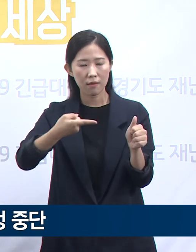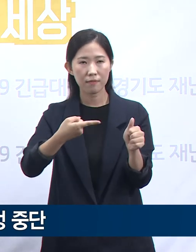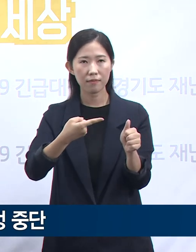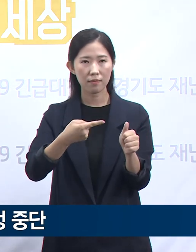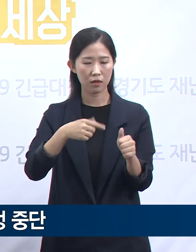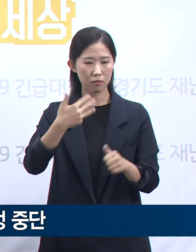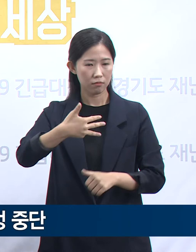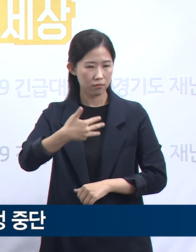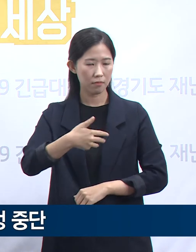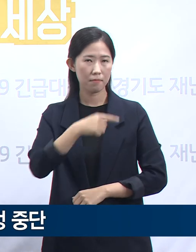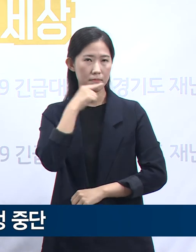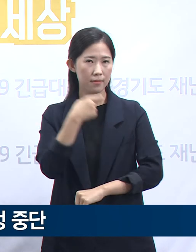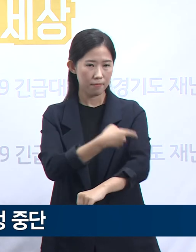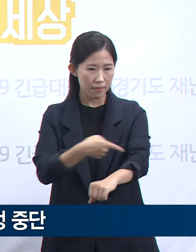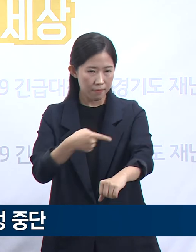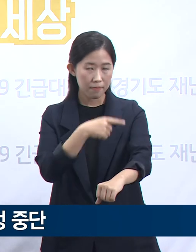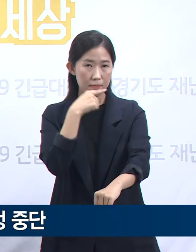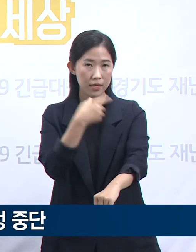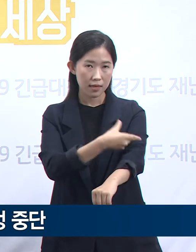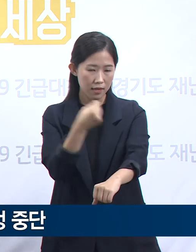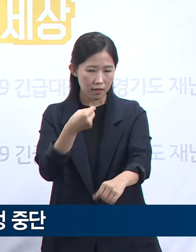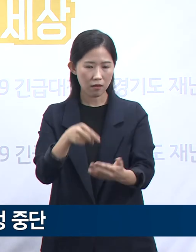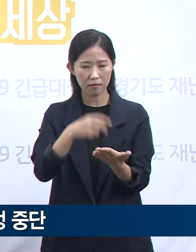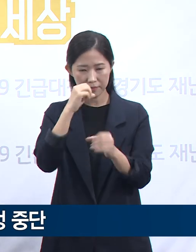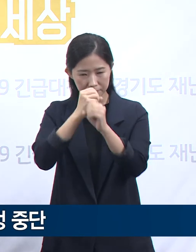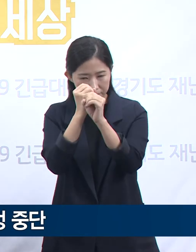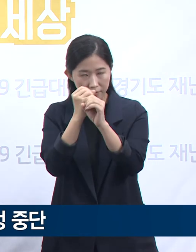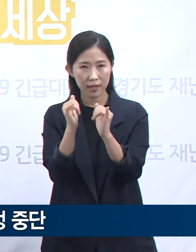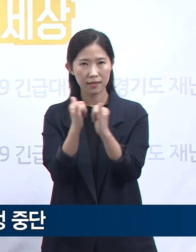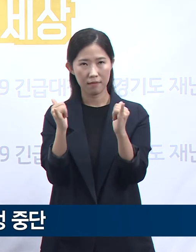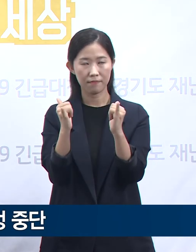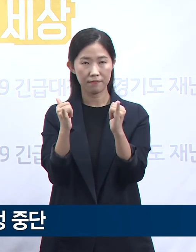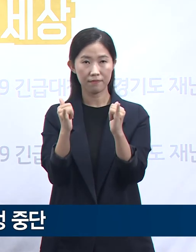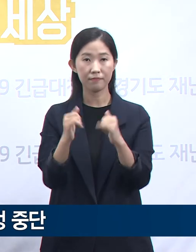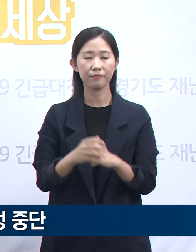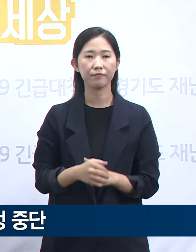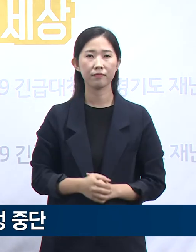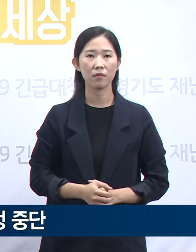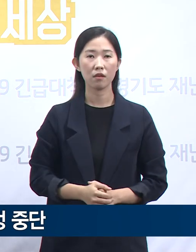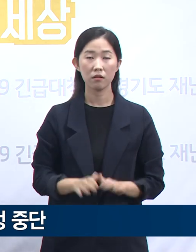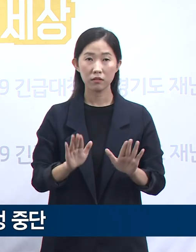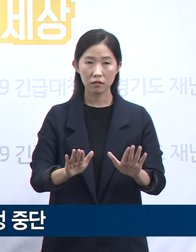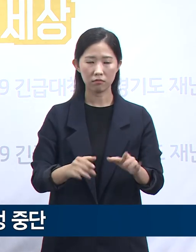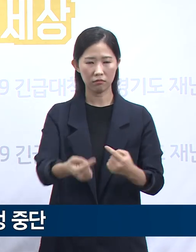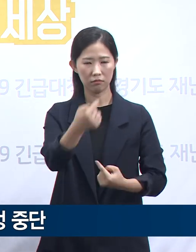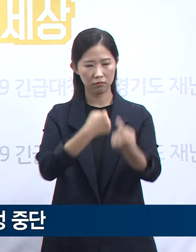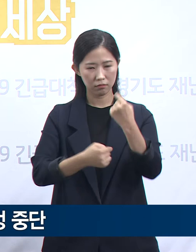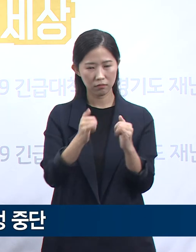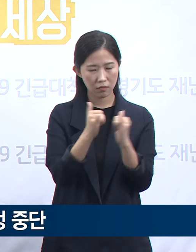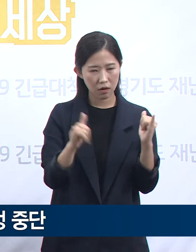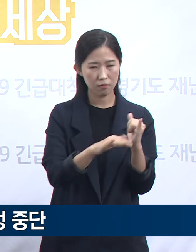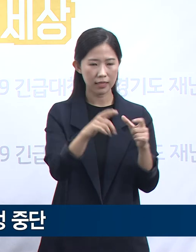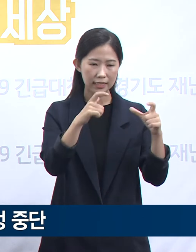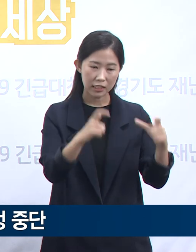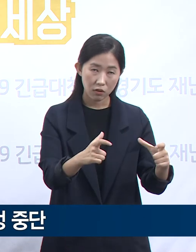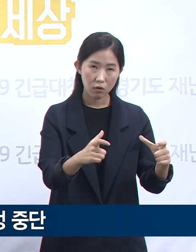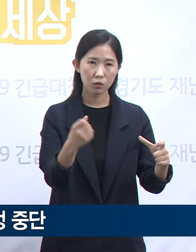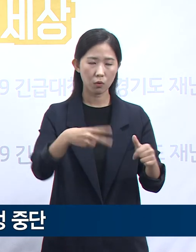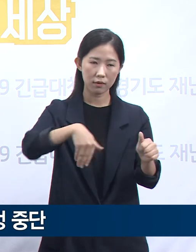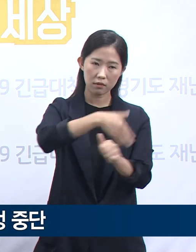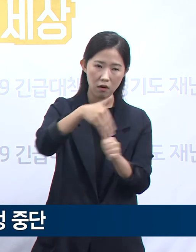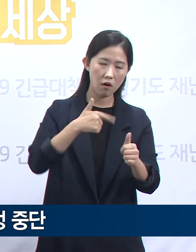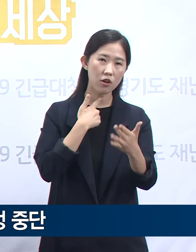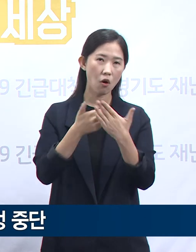참여에 진심으로 감사의 말씀을 드립니다. 그간 경기도는 모집된 의료인력분들을 지역, 여건, 경력에 따라